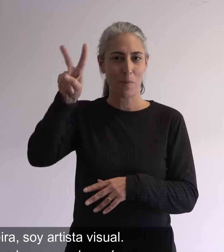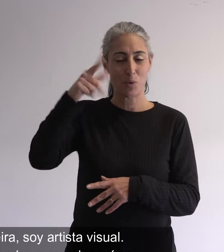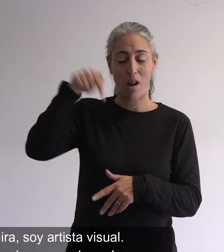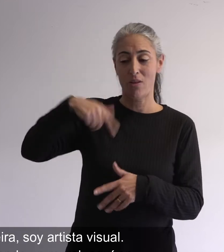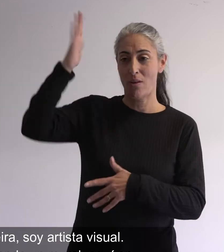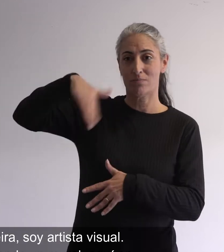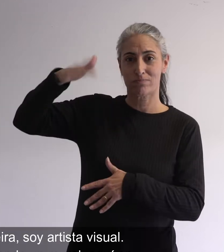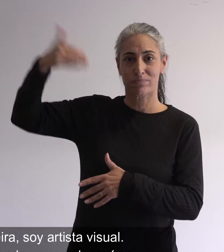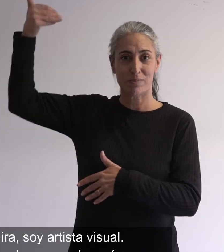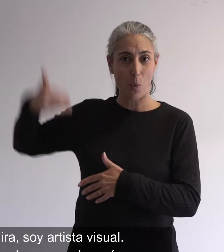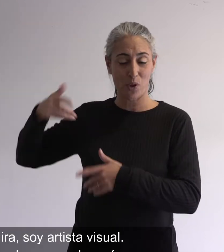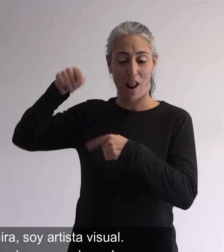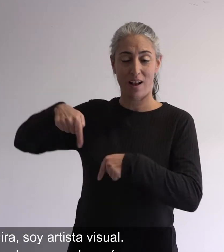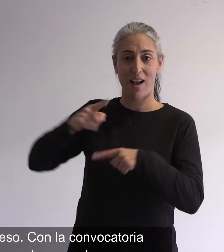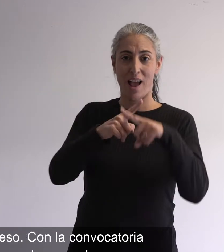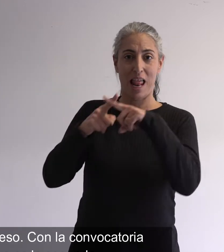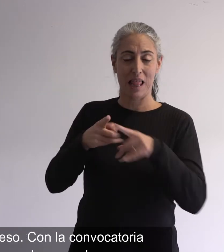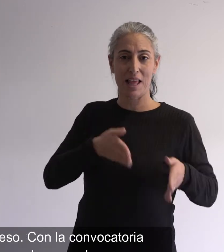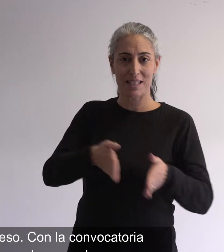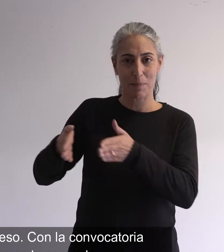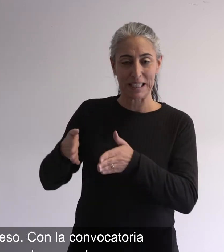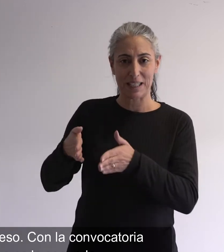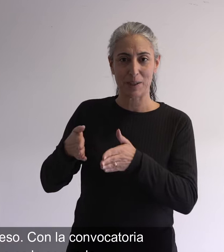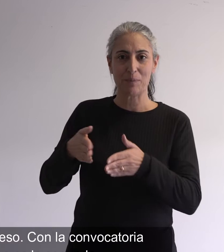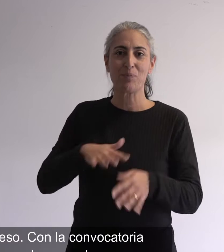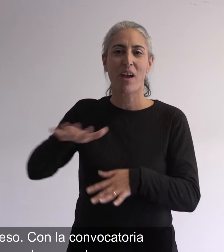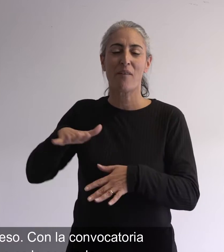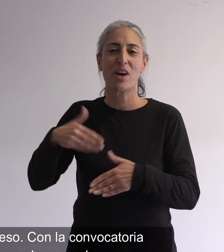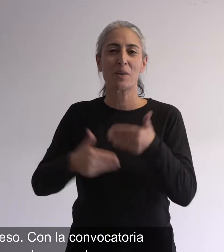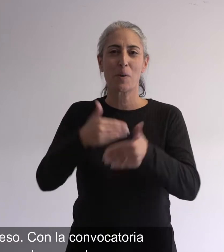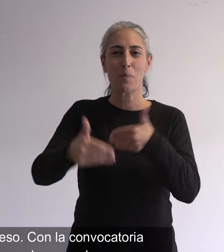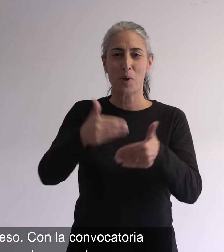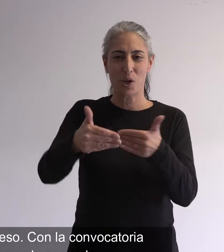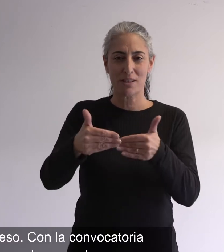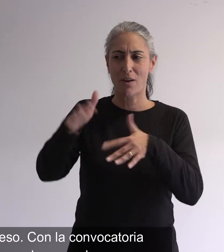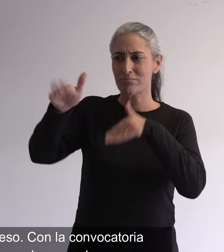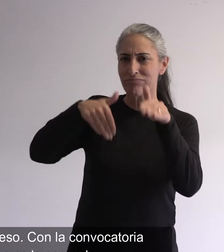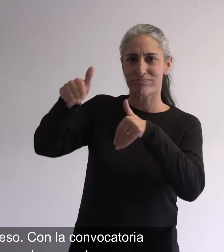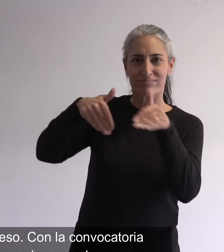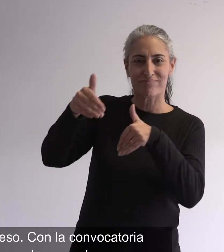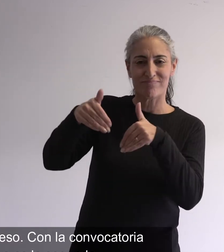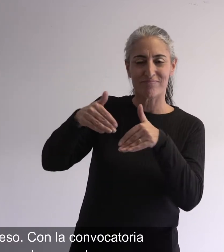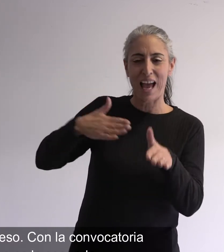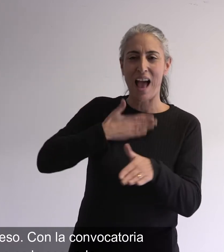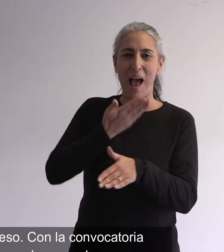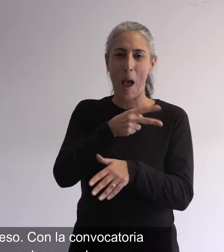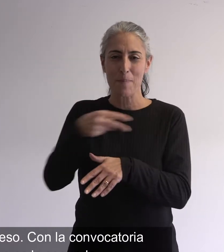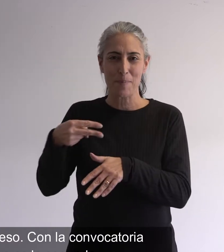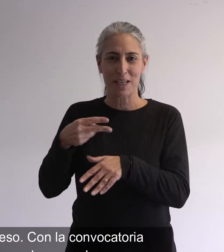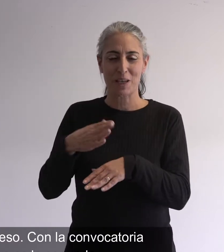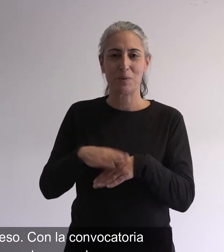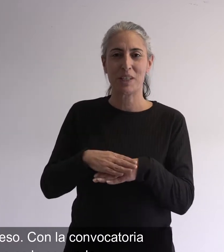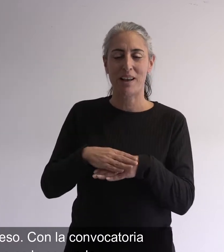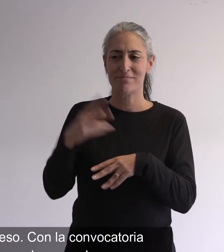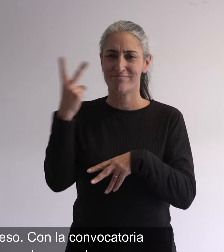aquí en el cementerio del barrio Progreso con la convocatoria de Amar